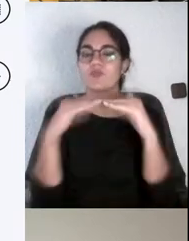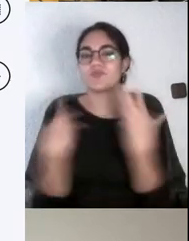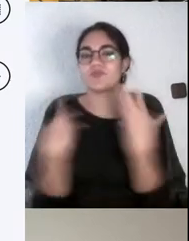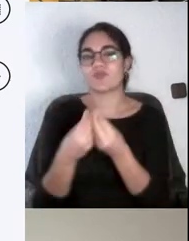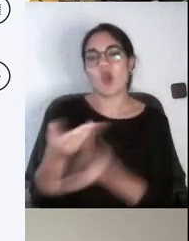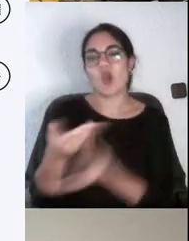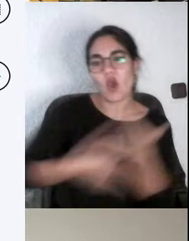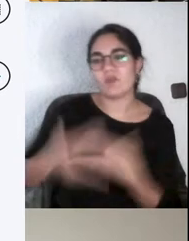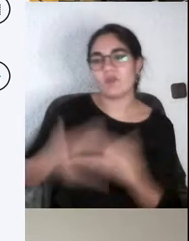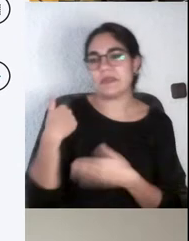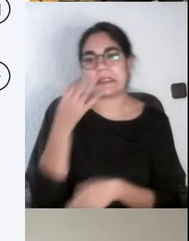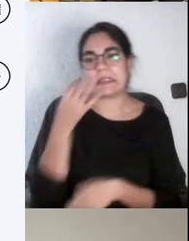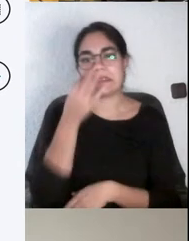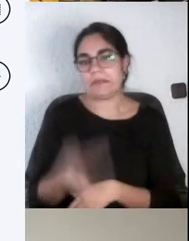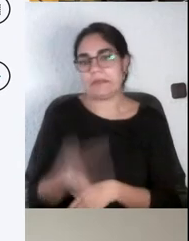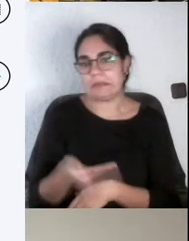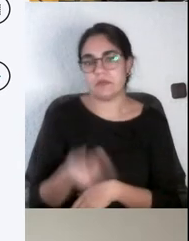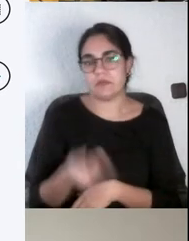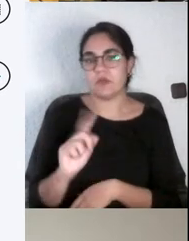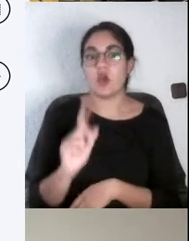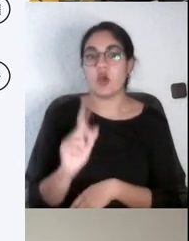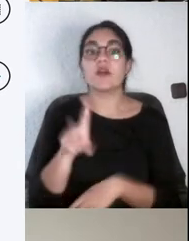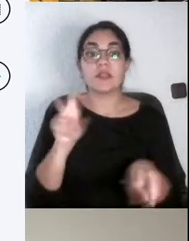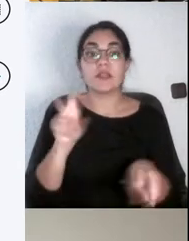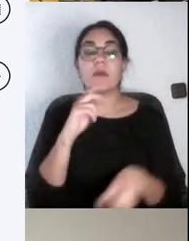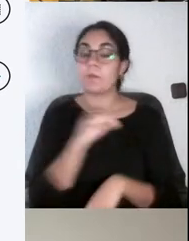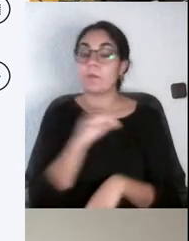tener peso, aunque autoevaluación sí.